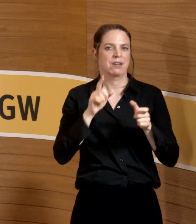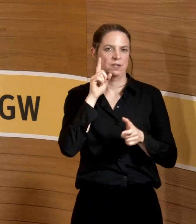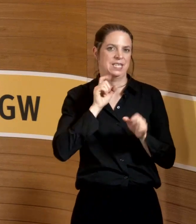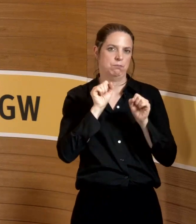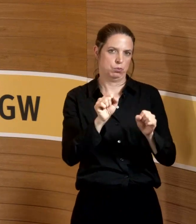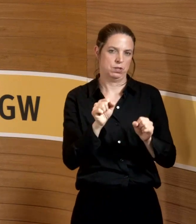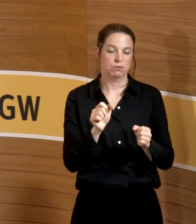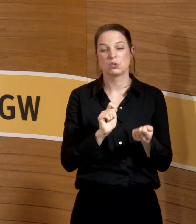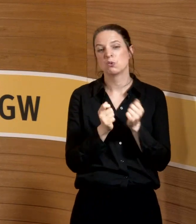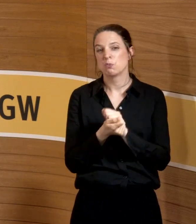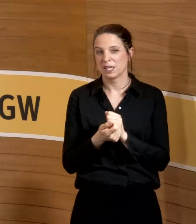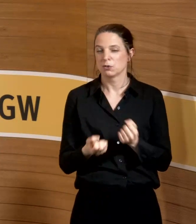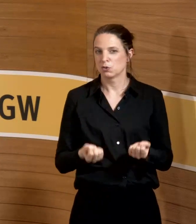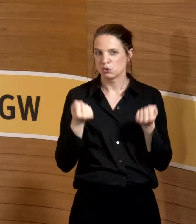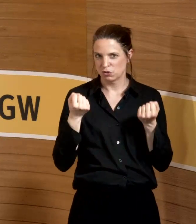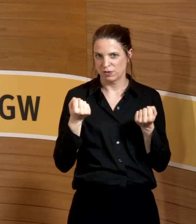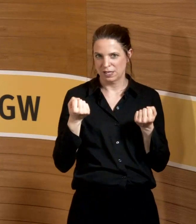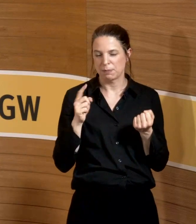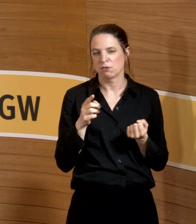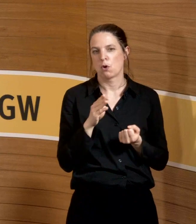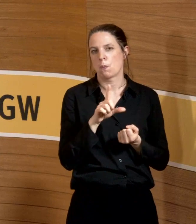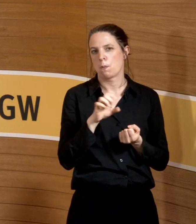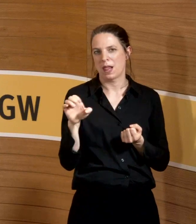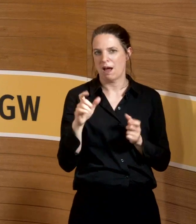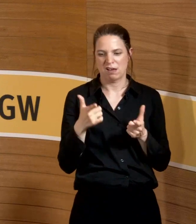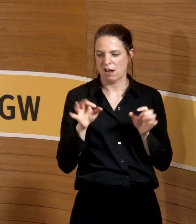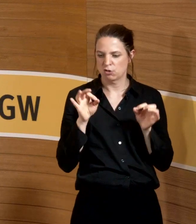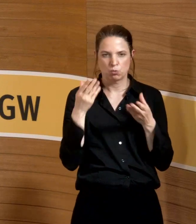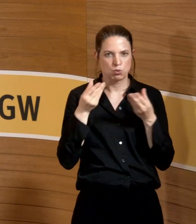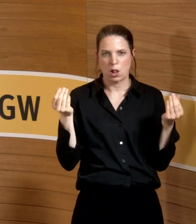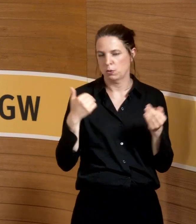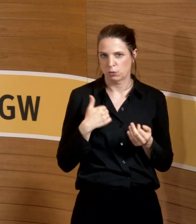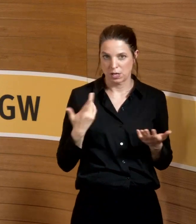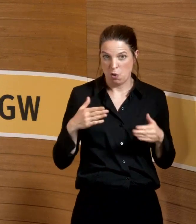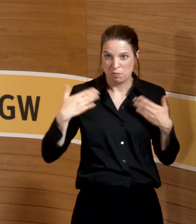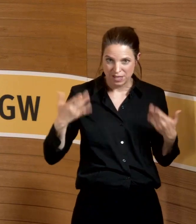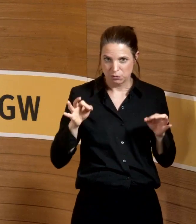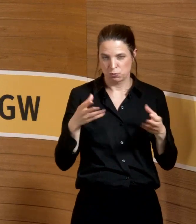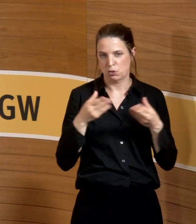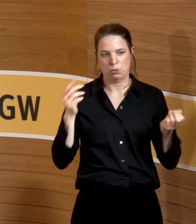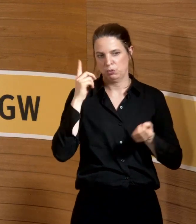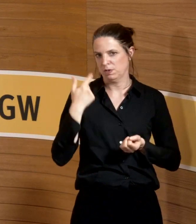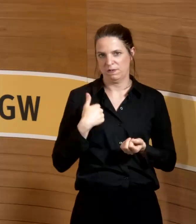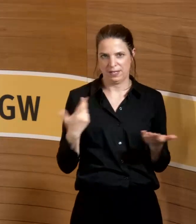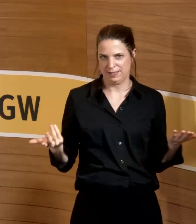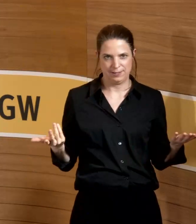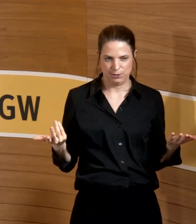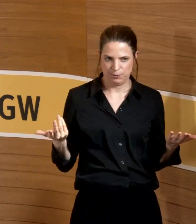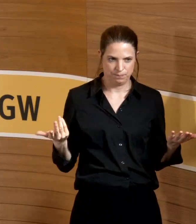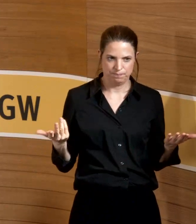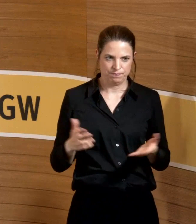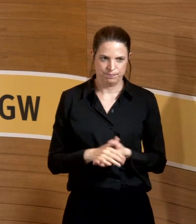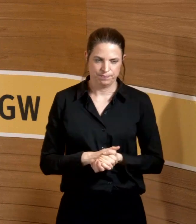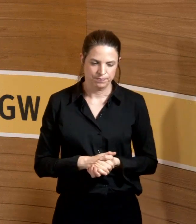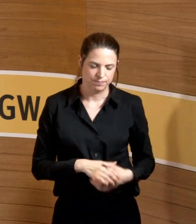ist schwer umzusetzen. Ich kann Ihnen auch für Blei keine Lösung nennen. Ich weiß auch nicht, ob es die gibt. Eine Lösung oder ein